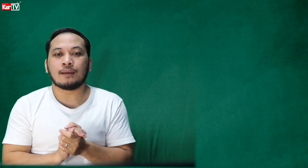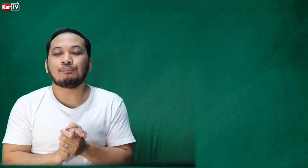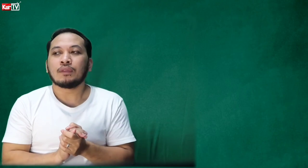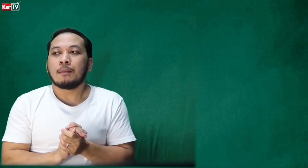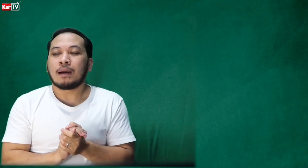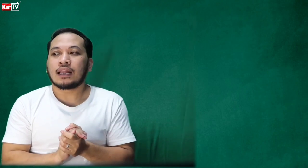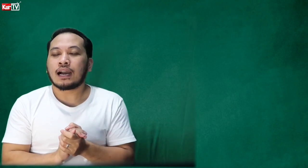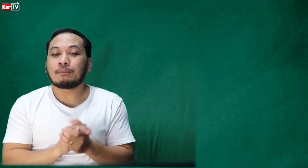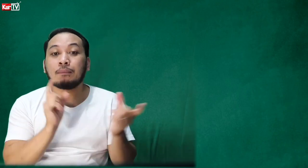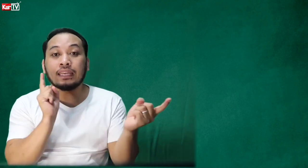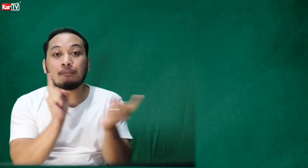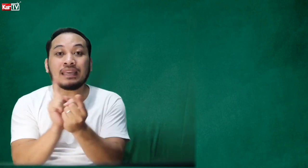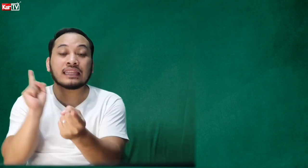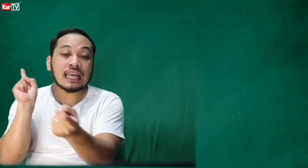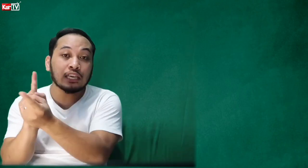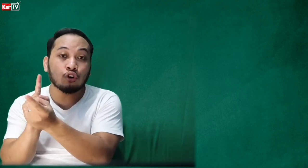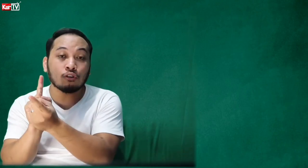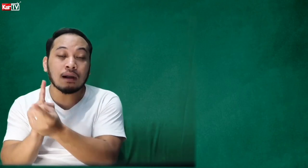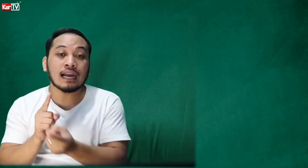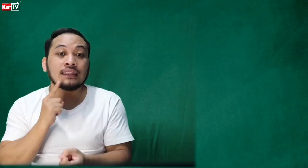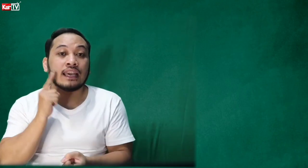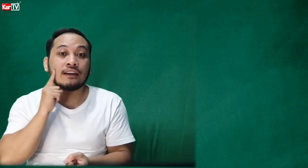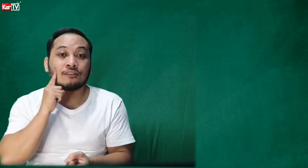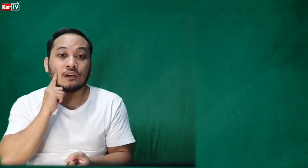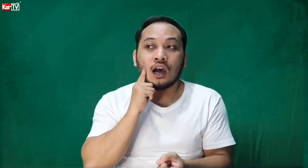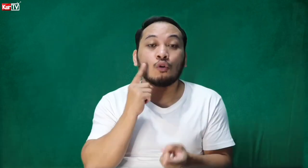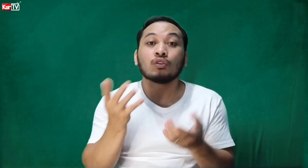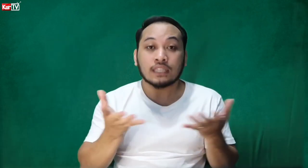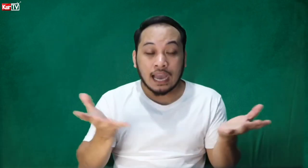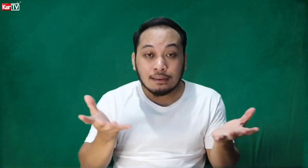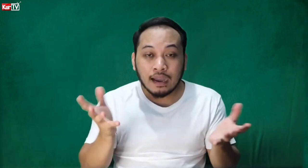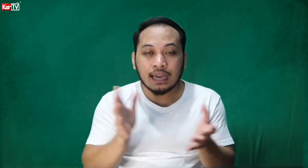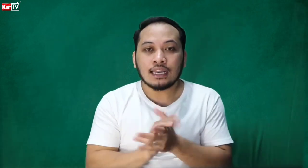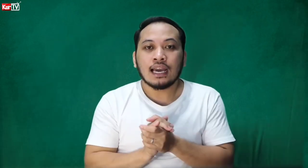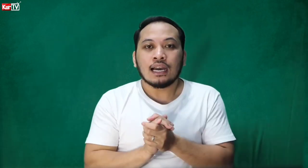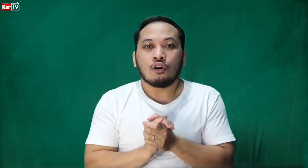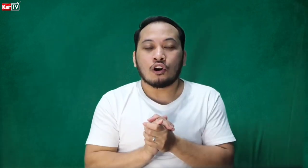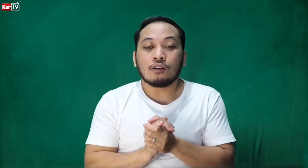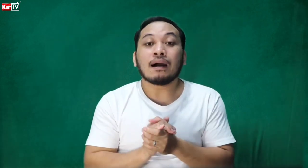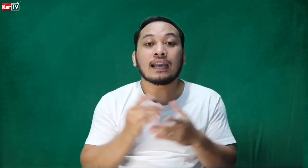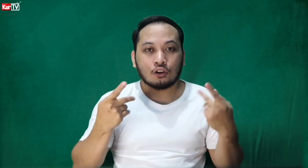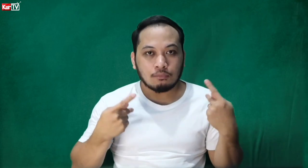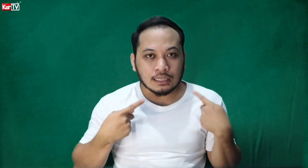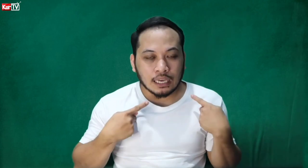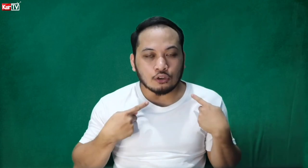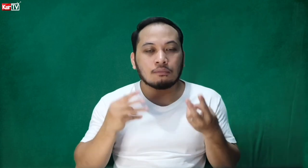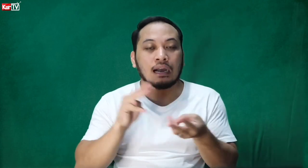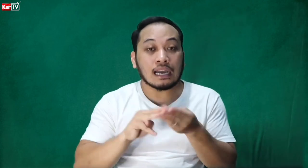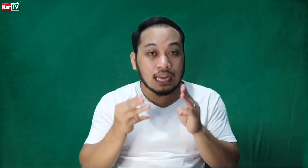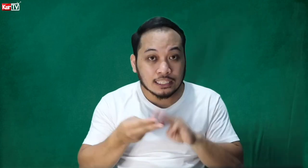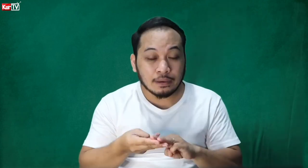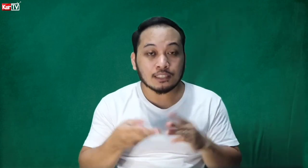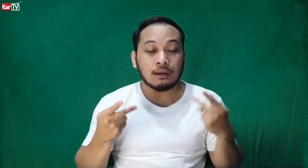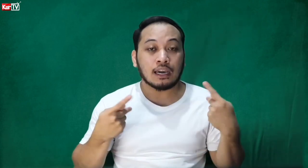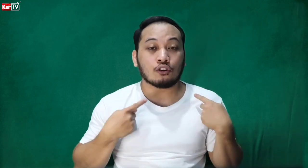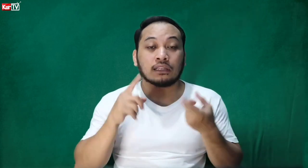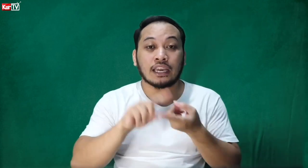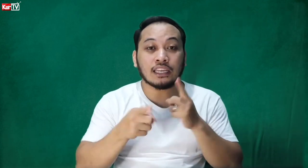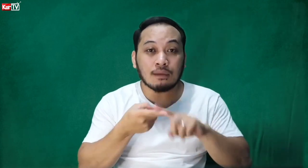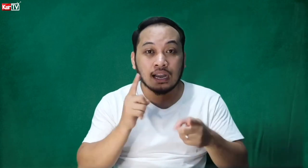para kapag may na-meet tayong mga deaf kung saan man or magkaroon man kayo ng mga classmates, magkaroon man kayo ng mga